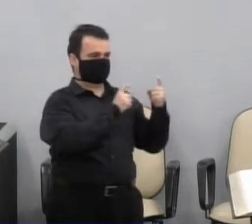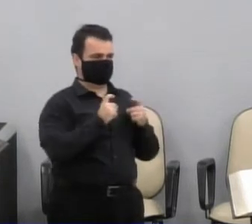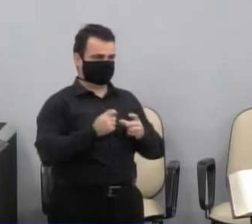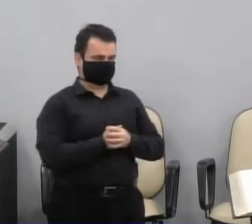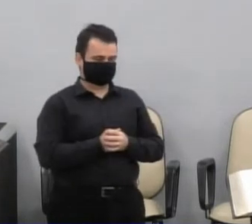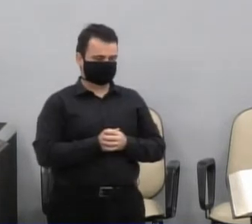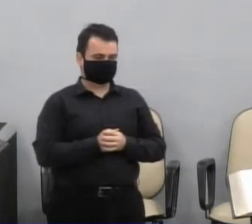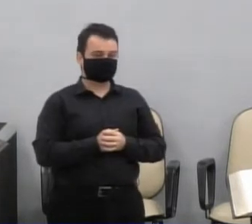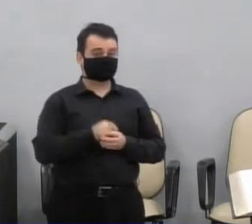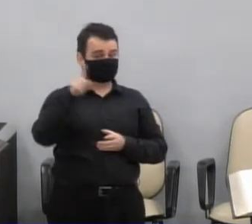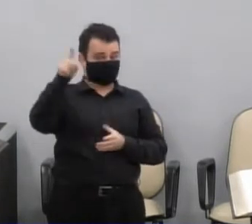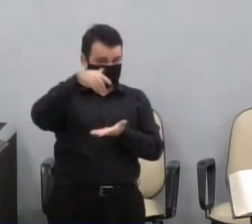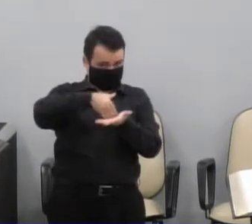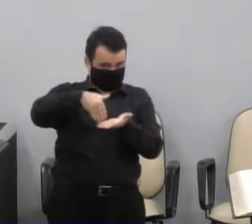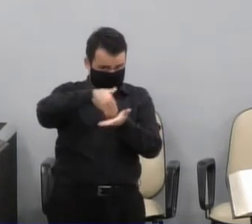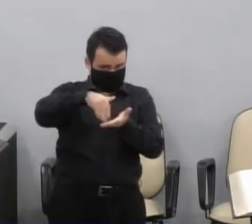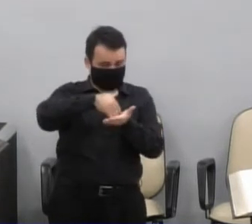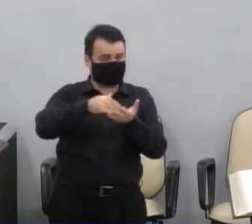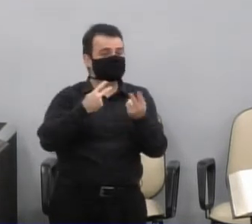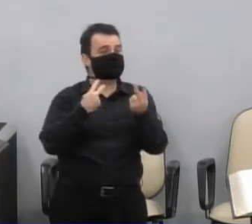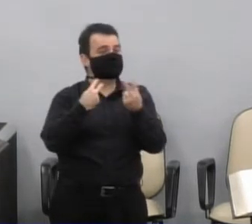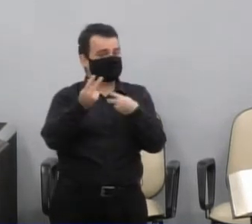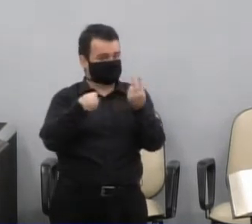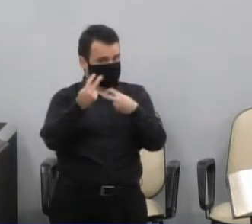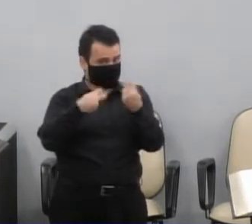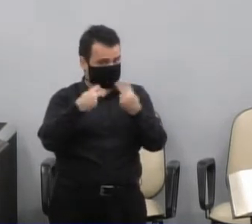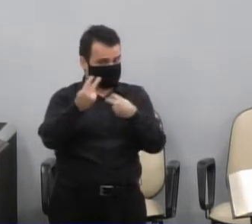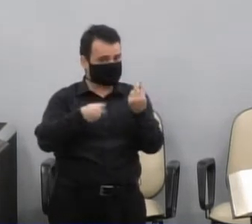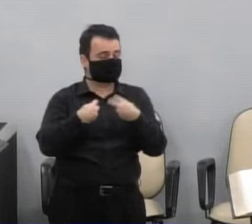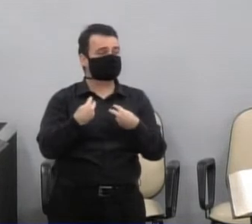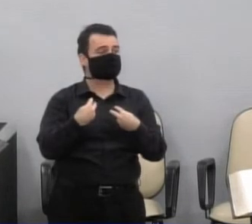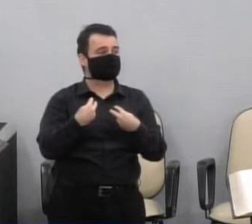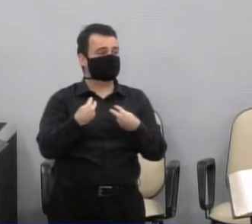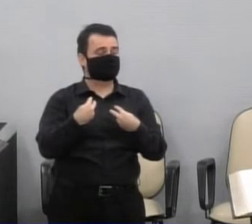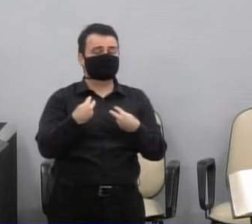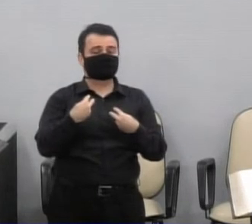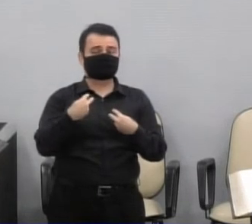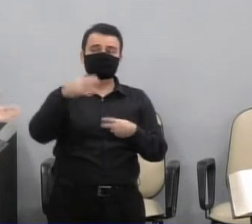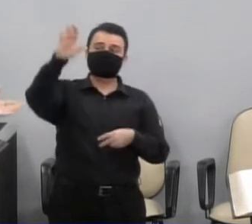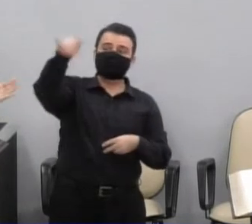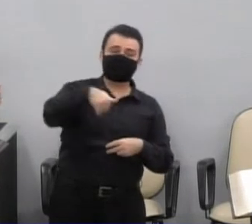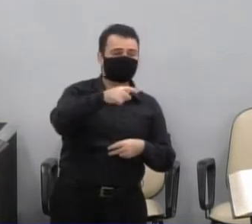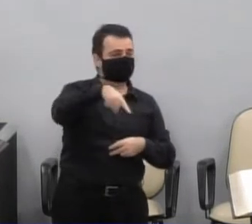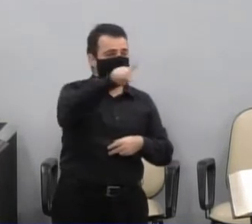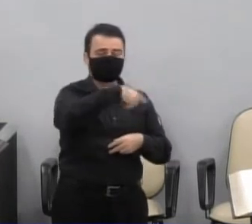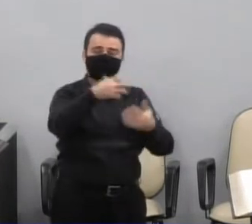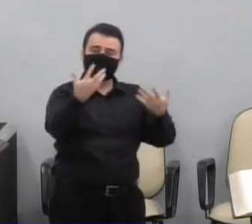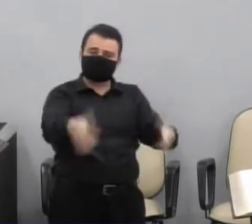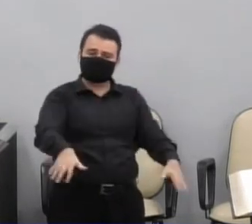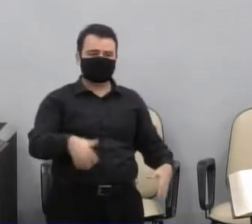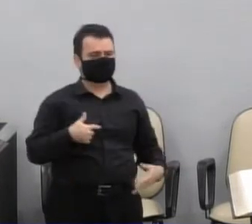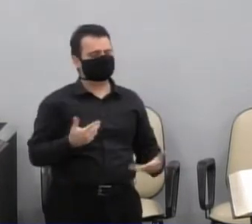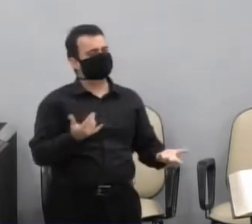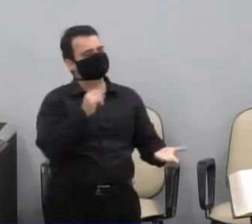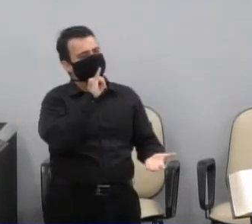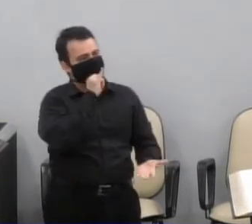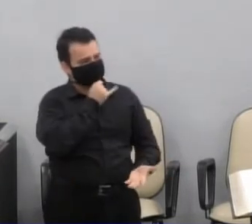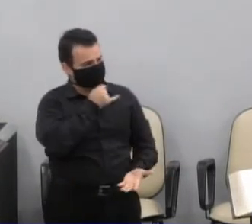trânsito, que lamentavelmente foi negada, porquê lamentavelmente?